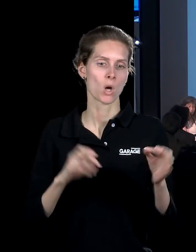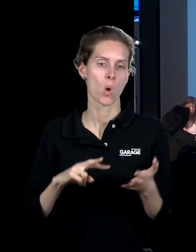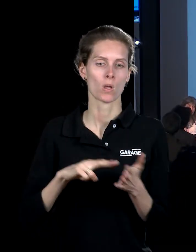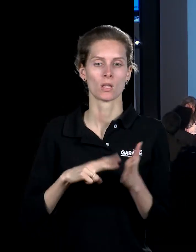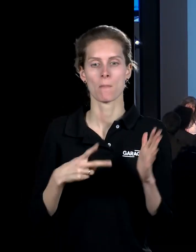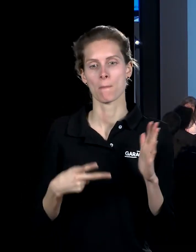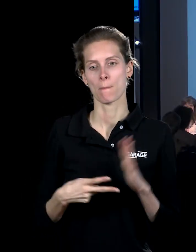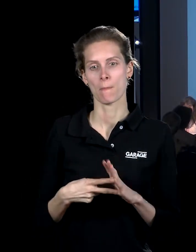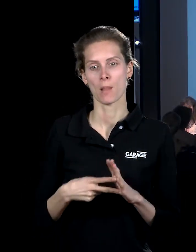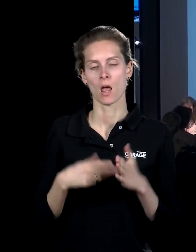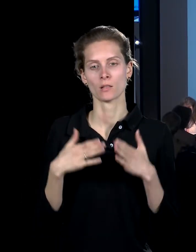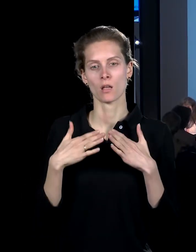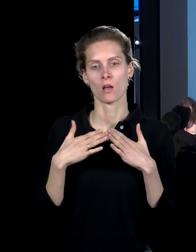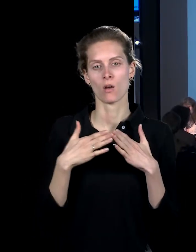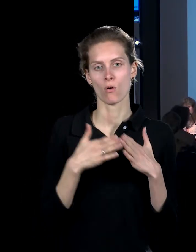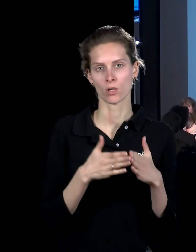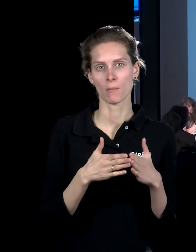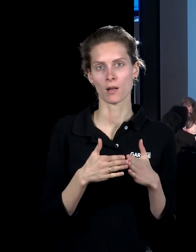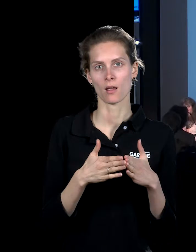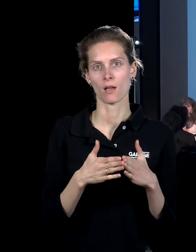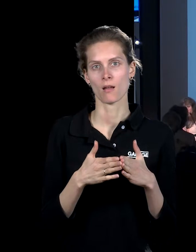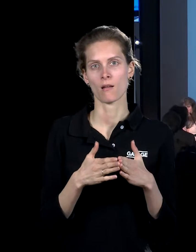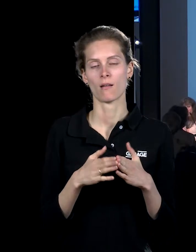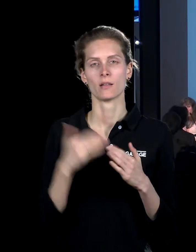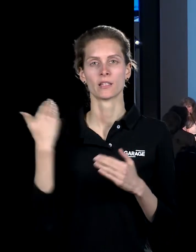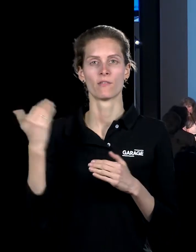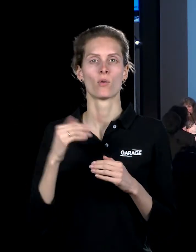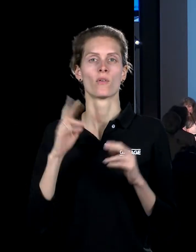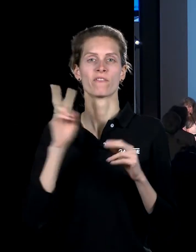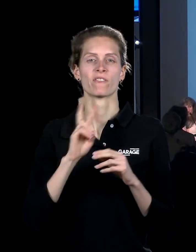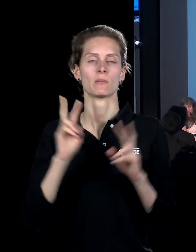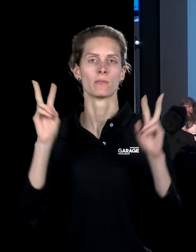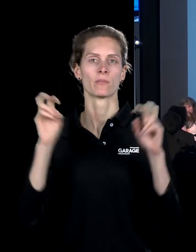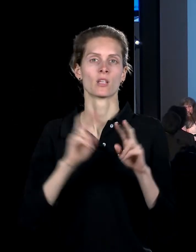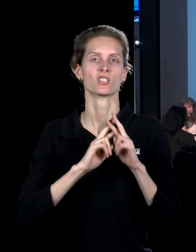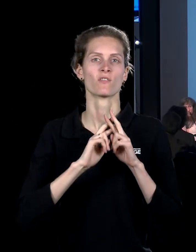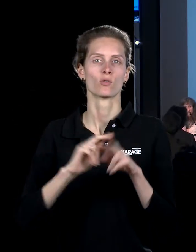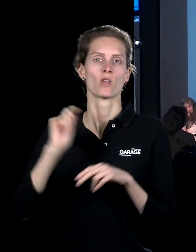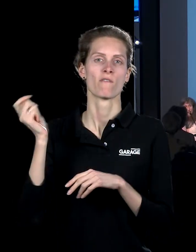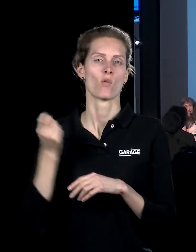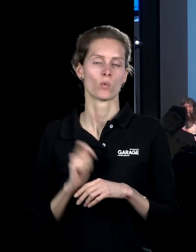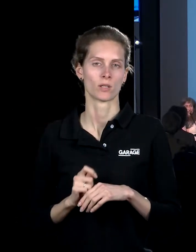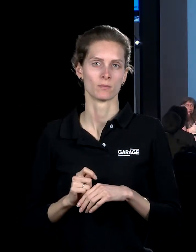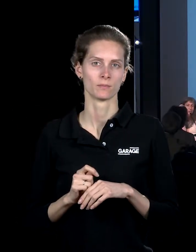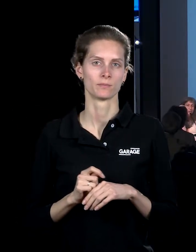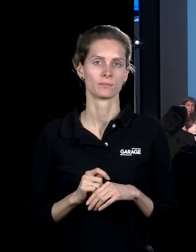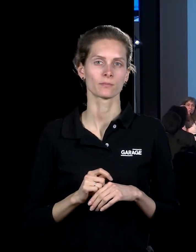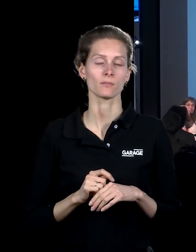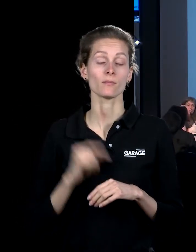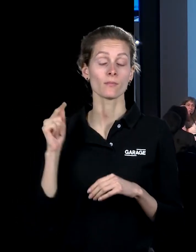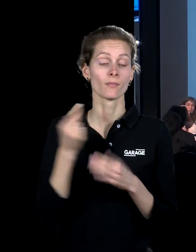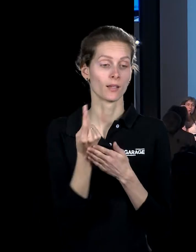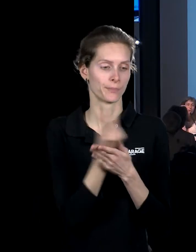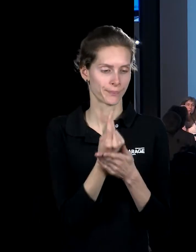корабля «Дэд Стар» из фильма «Звездные войны», который ВИИК перерисовывает, внося туда